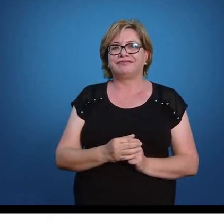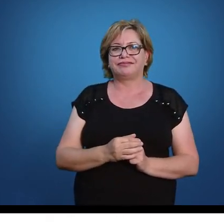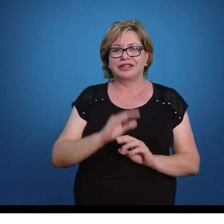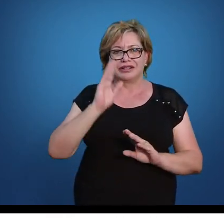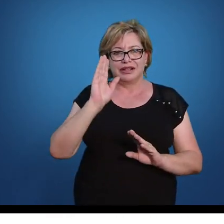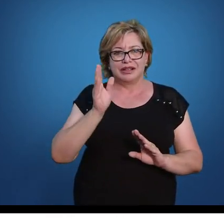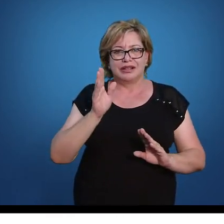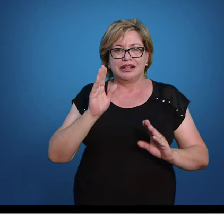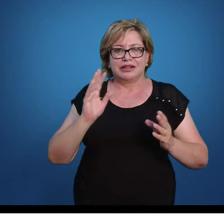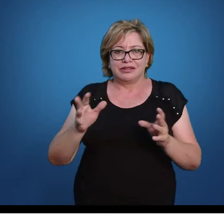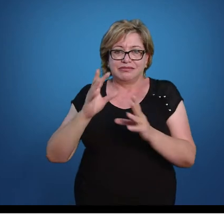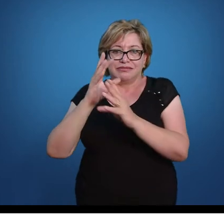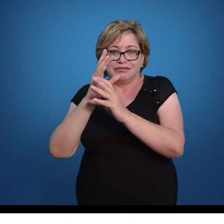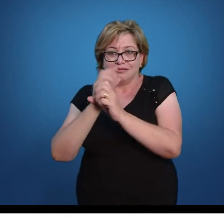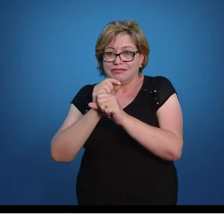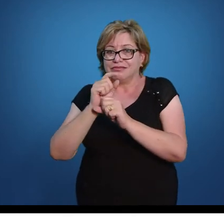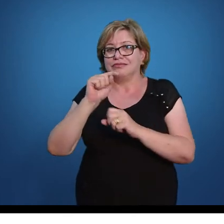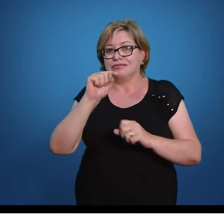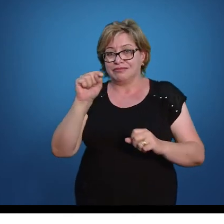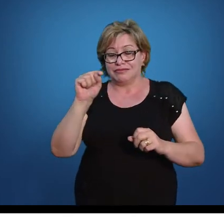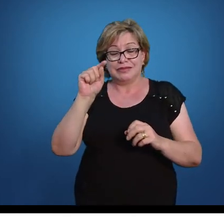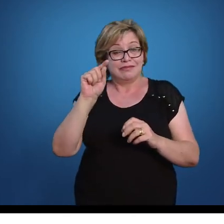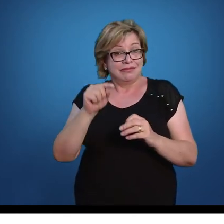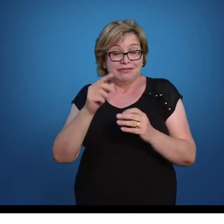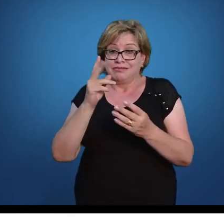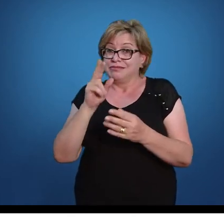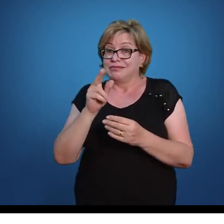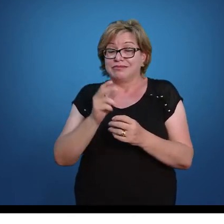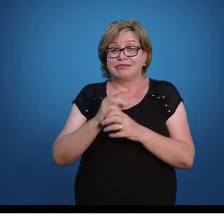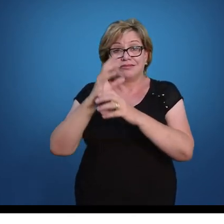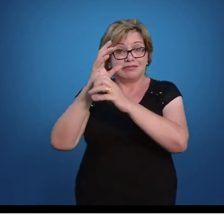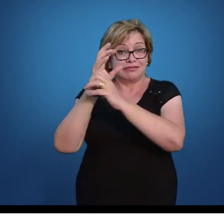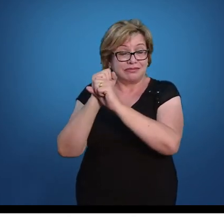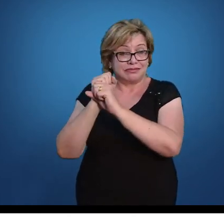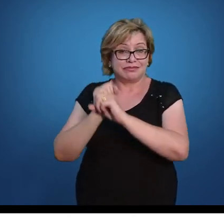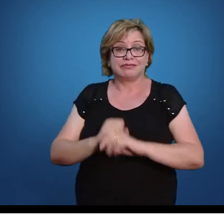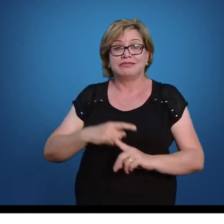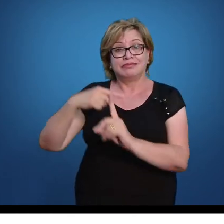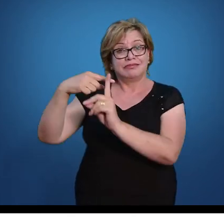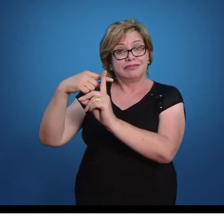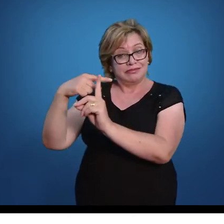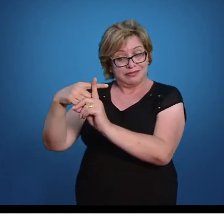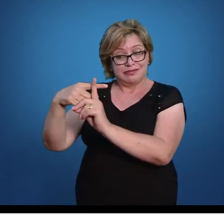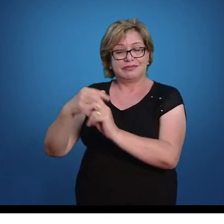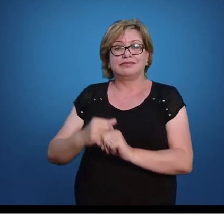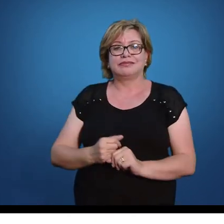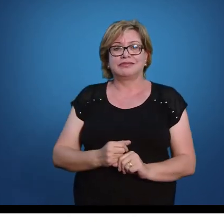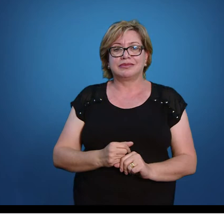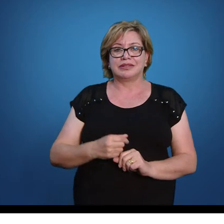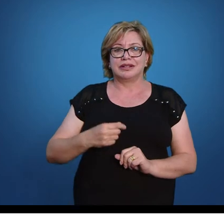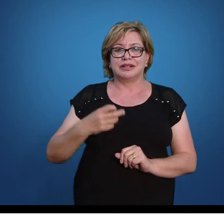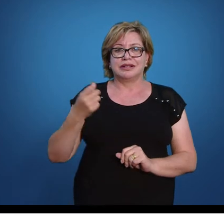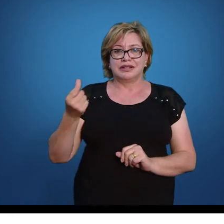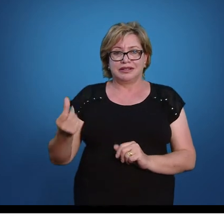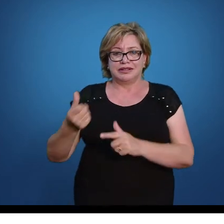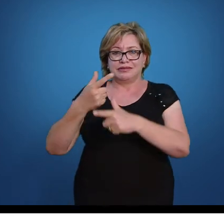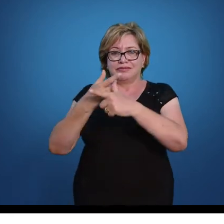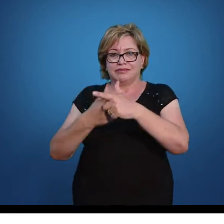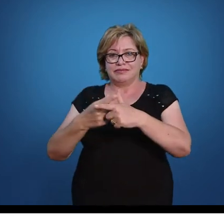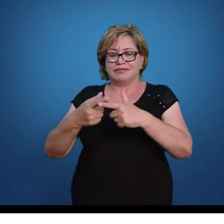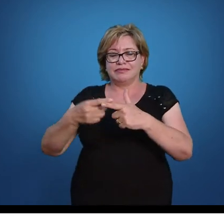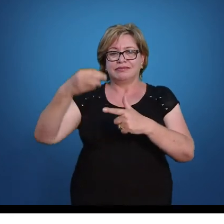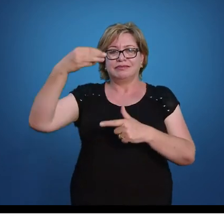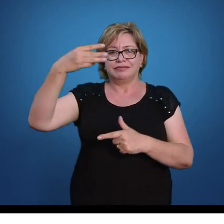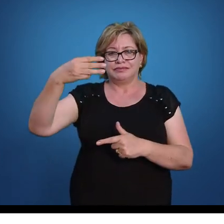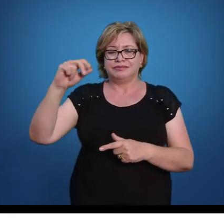Como a gente está falando de soma, então a gente vai manter o sinal aqui. É só somar. 6 dividido por 3